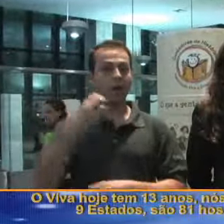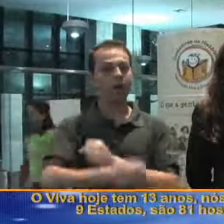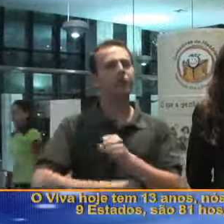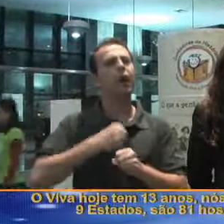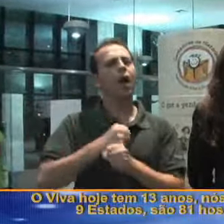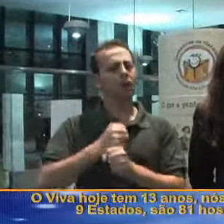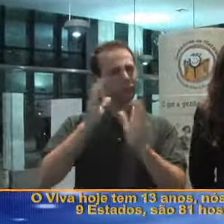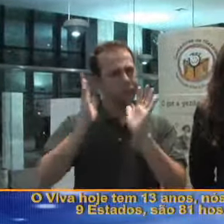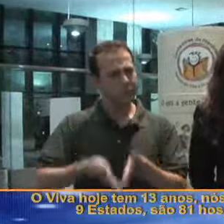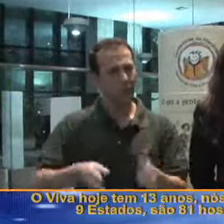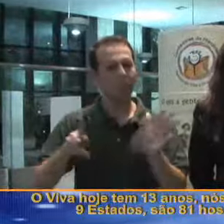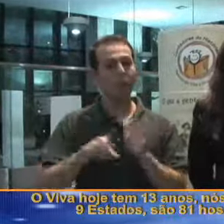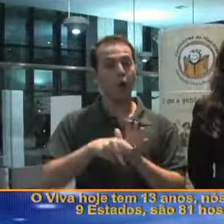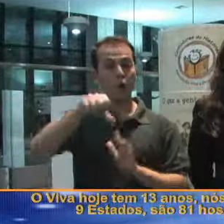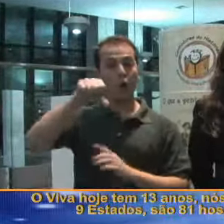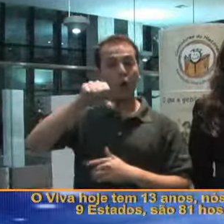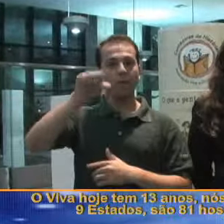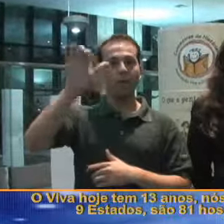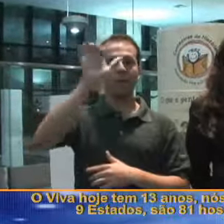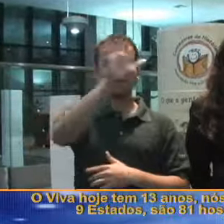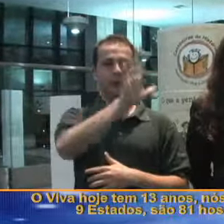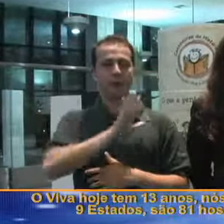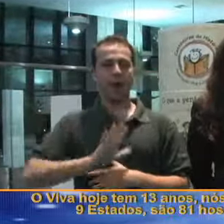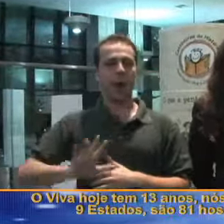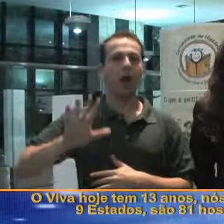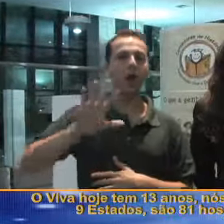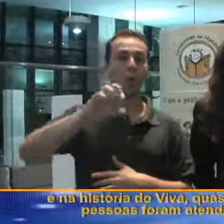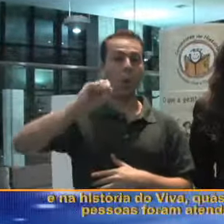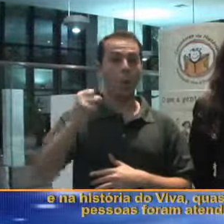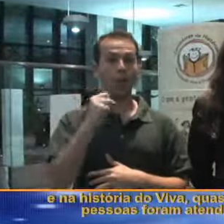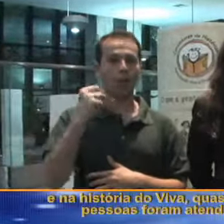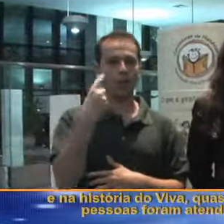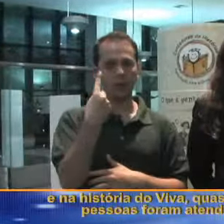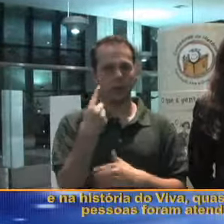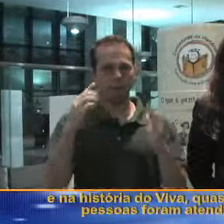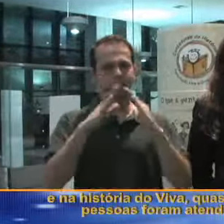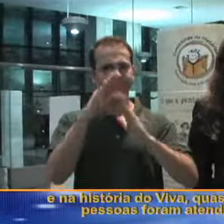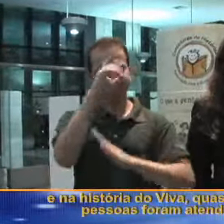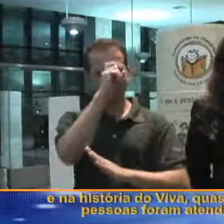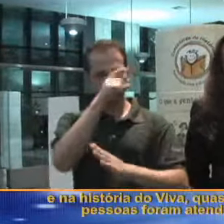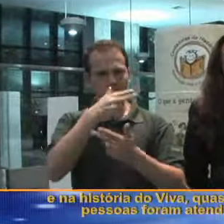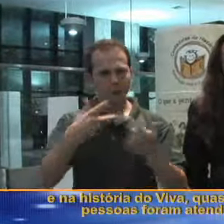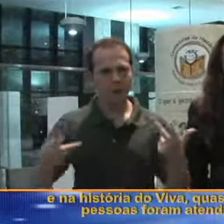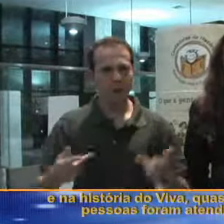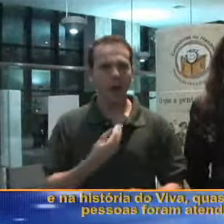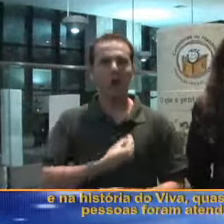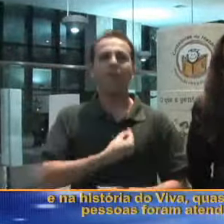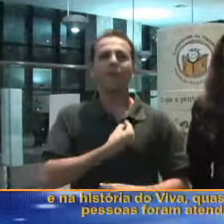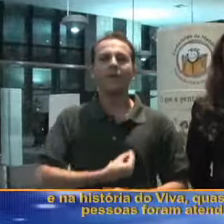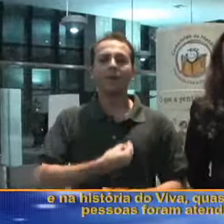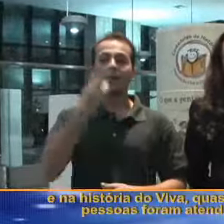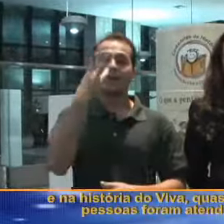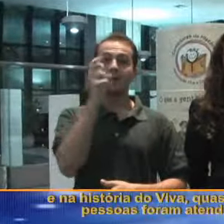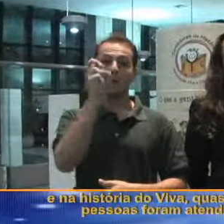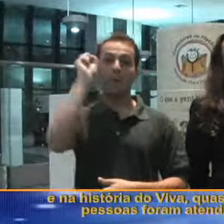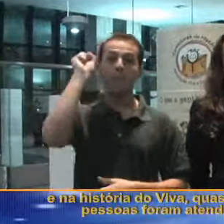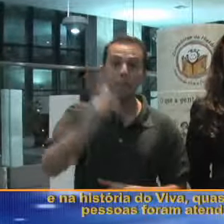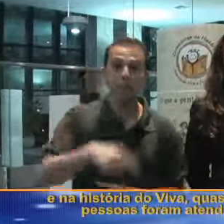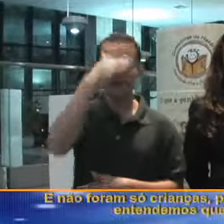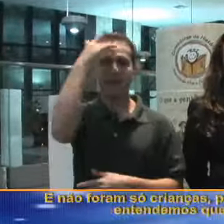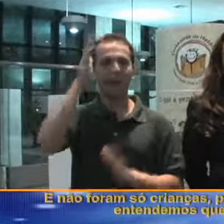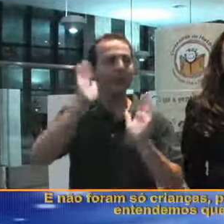atendemos 9 estados, são 81 hospitais e, na história do Viva, quase 350 mil pessoas foram